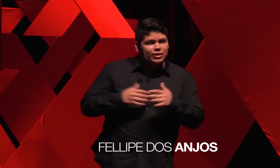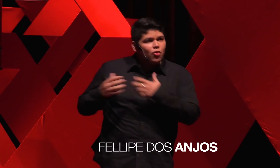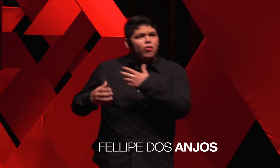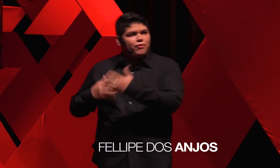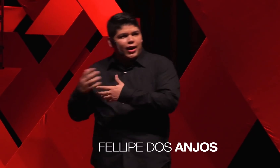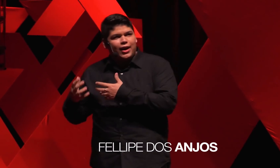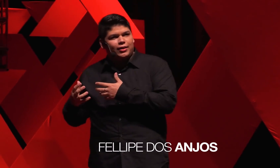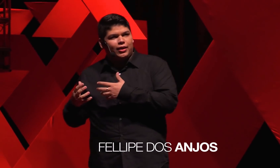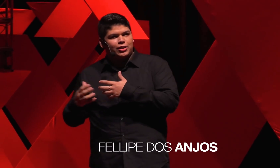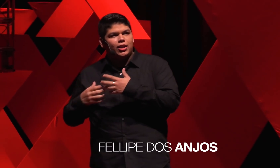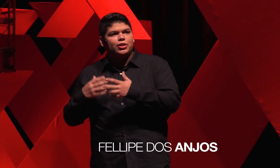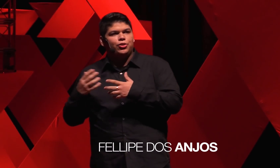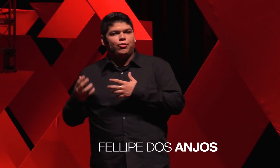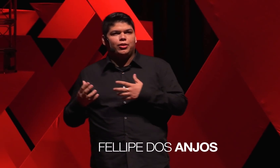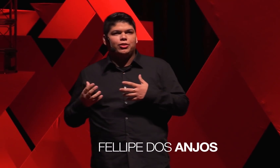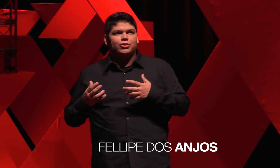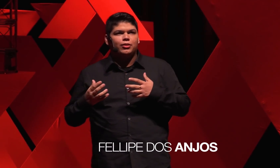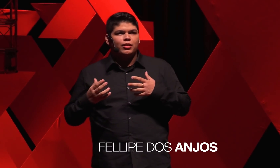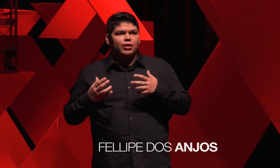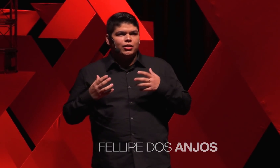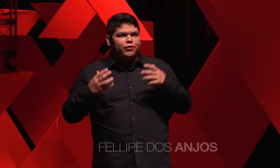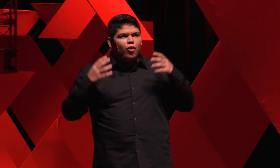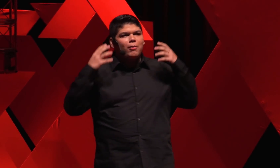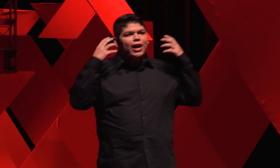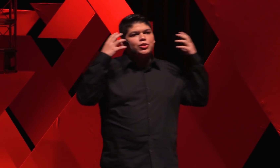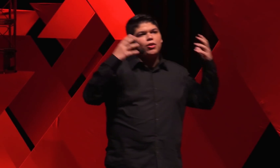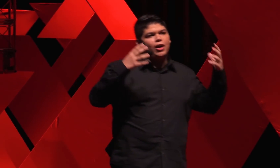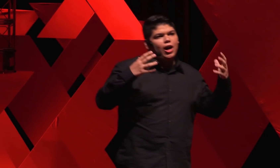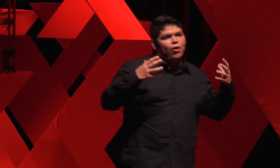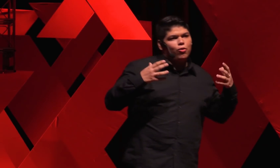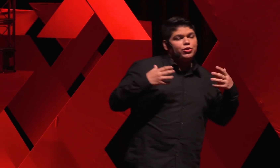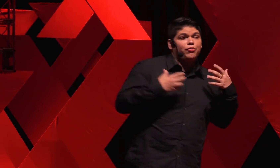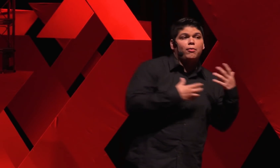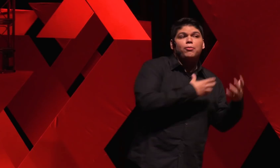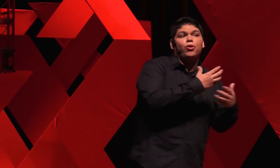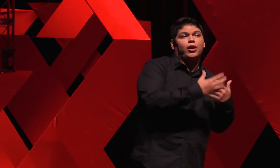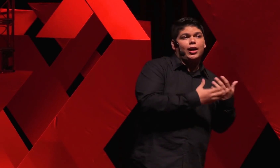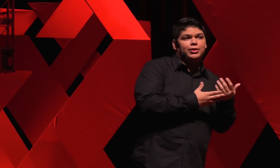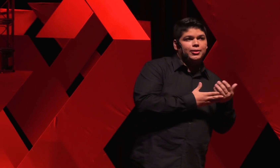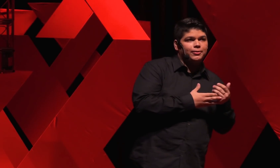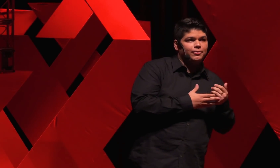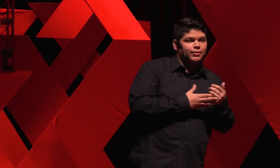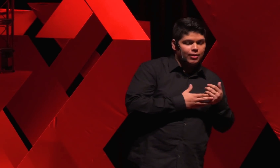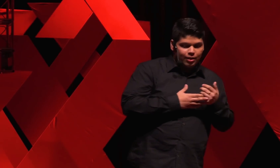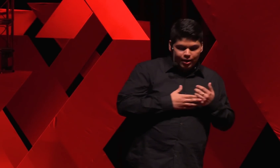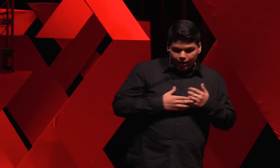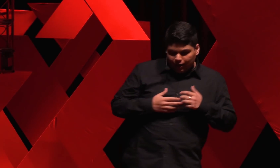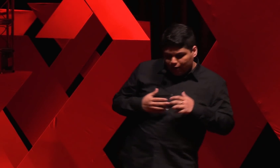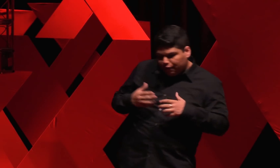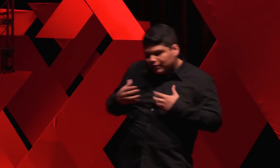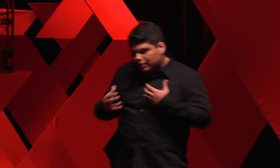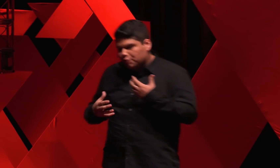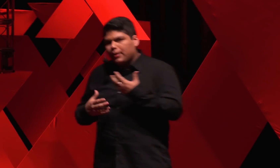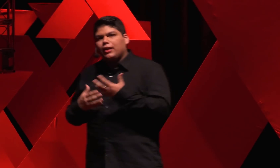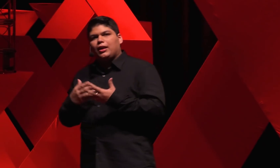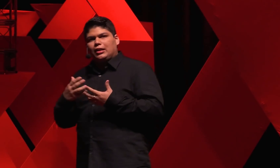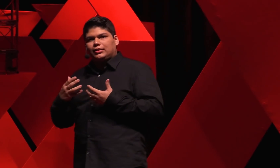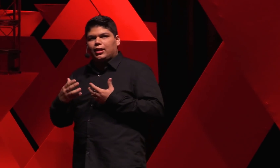não se convertem às religiões de forma racional ou de forma burocrática. E nem fazem experiência